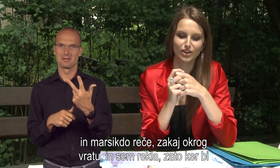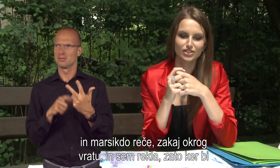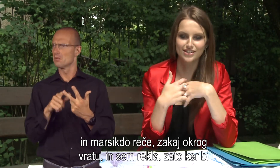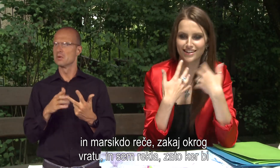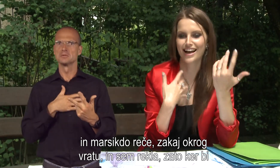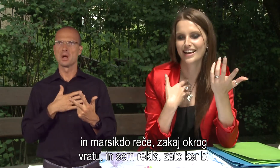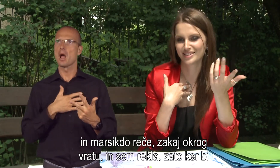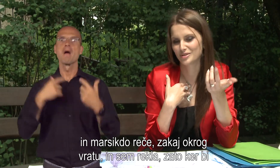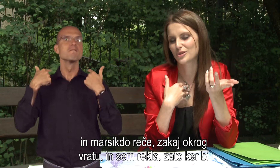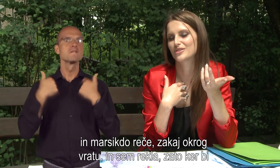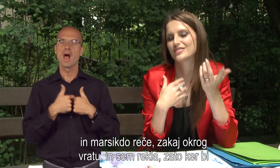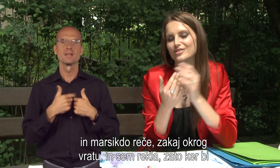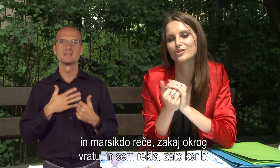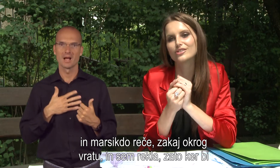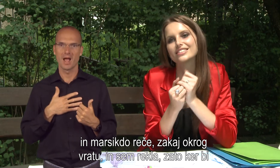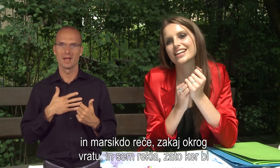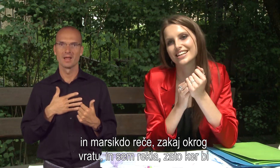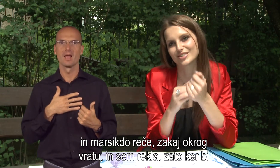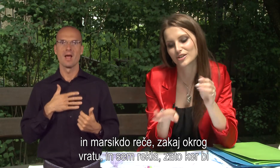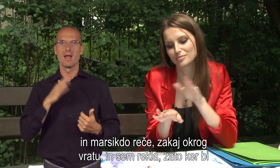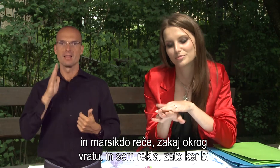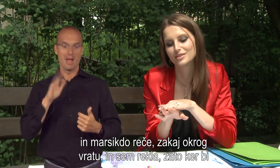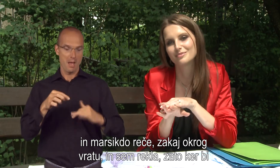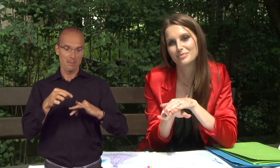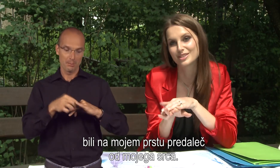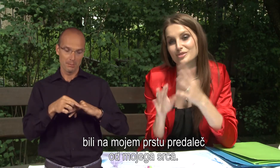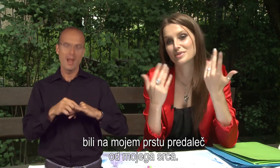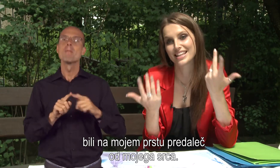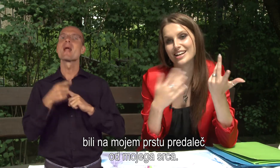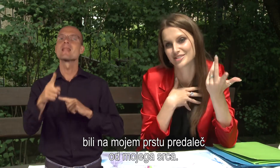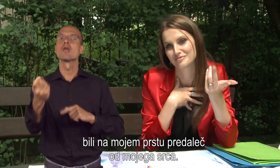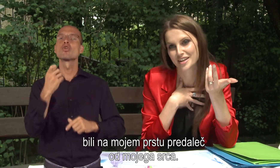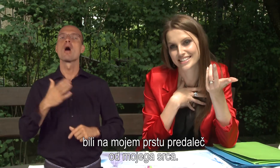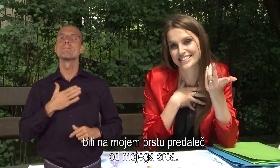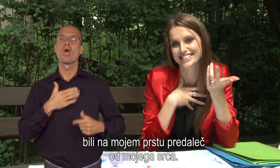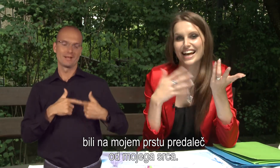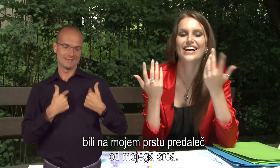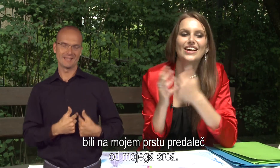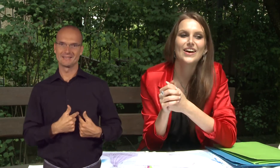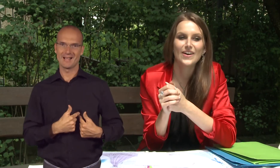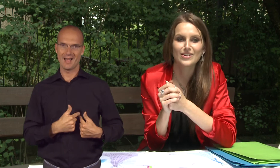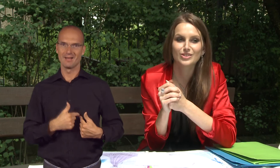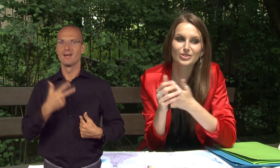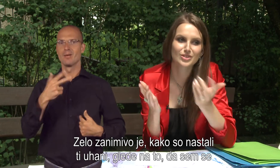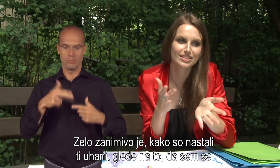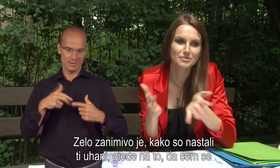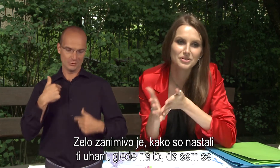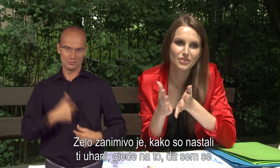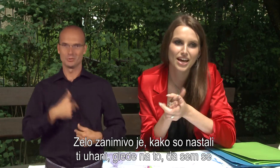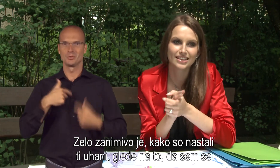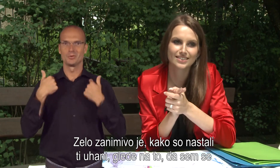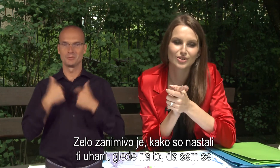manj se kdo reče, zakaj je v krog vratu, se nekaj zato, ker bi bili na prstu predaleč od mojega srca. Tudi zelo